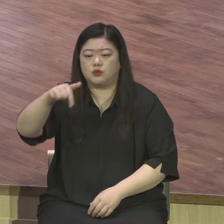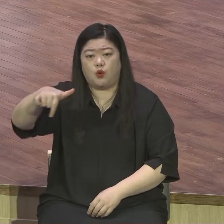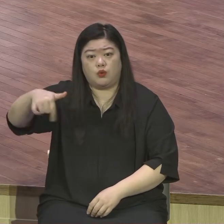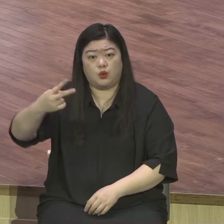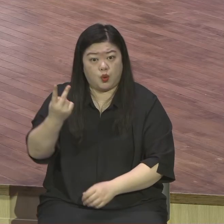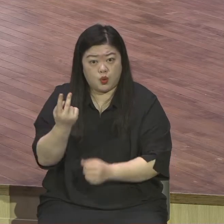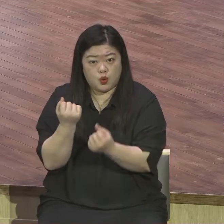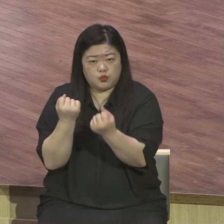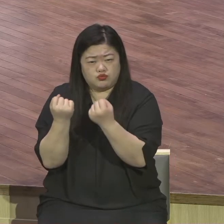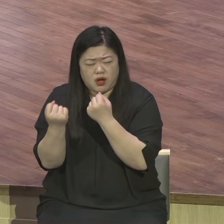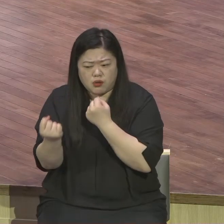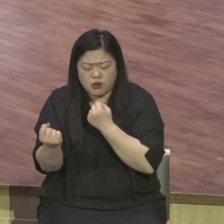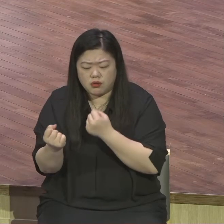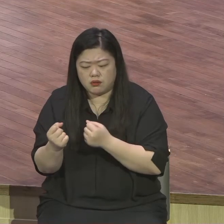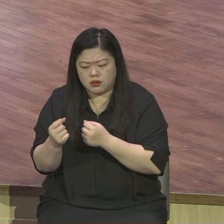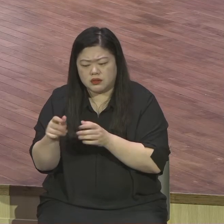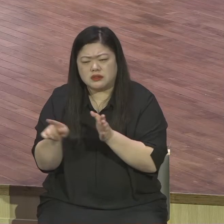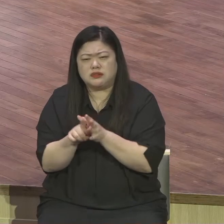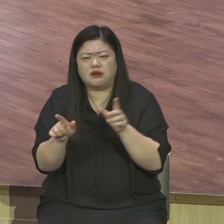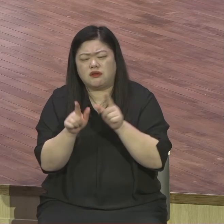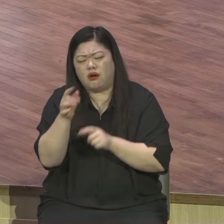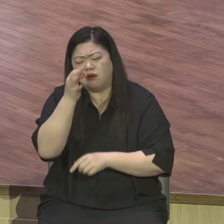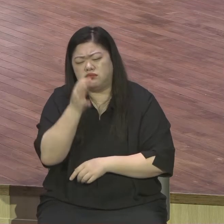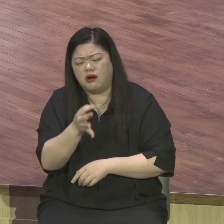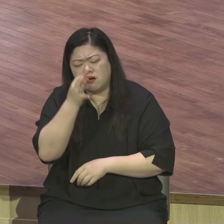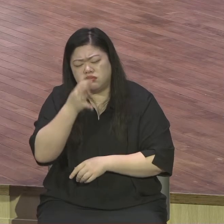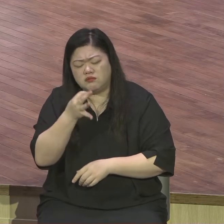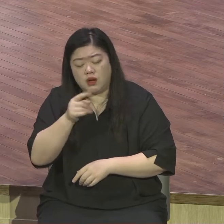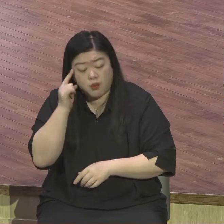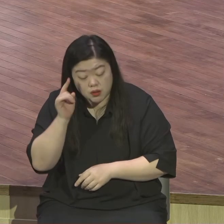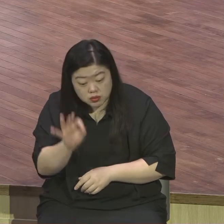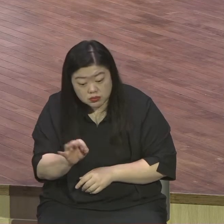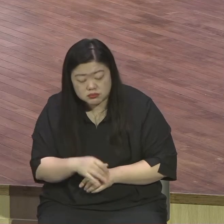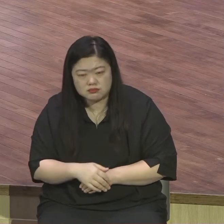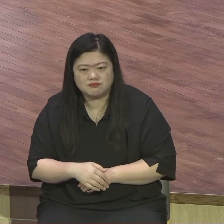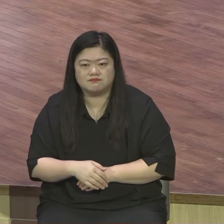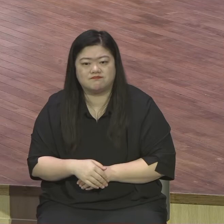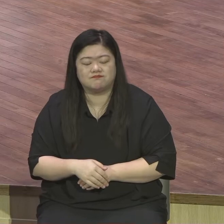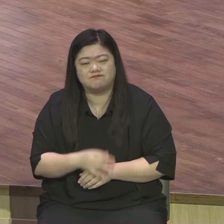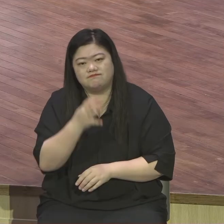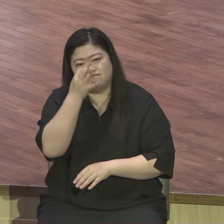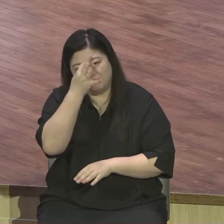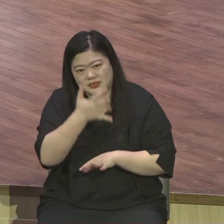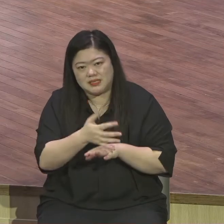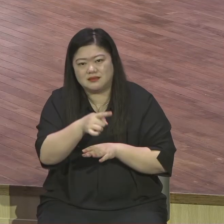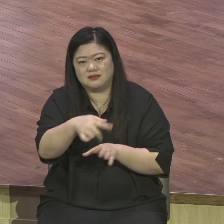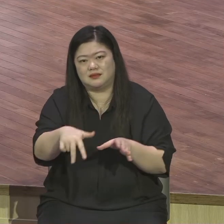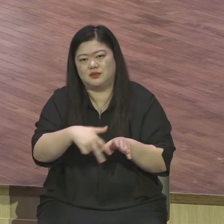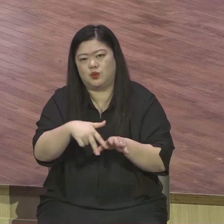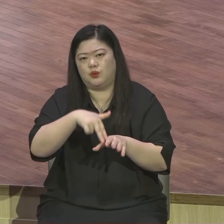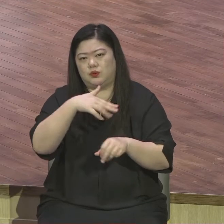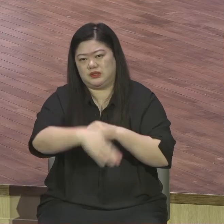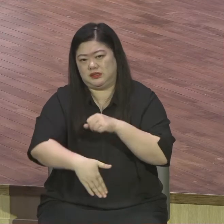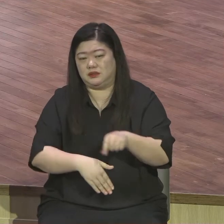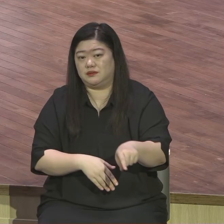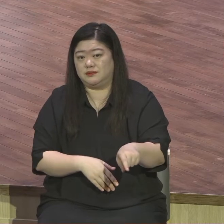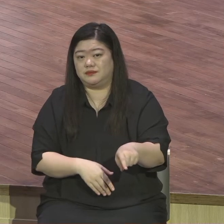종교입니다 종교 복음은 정반대입니다 정반대 아멘